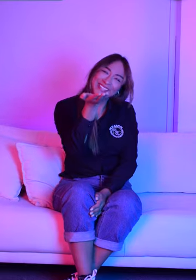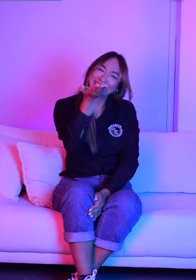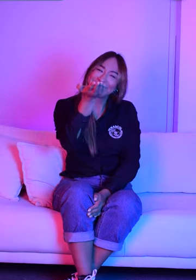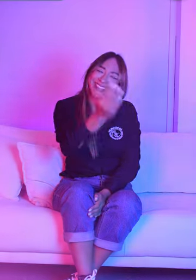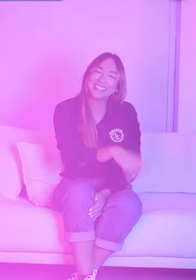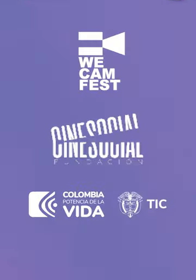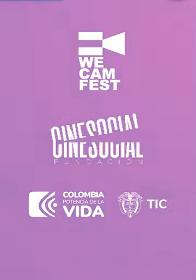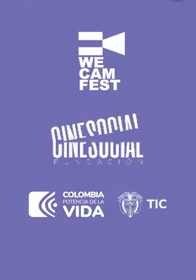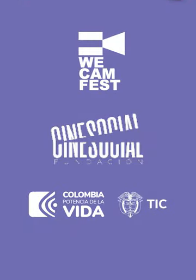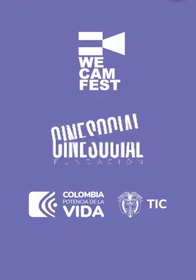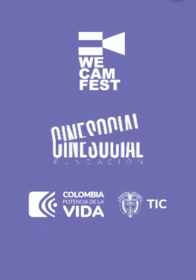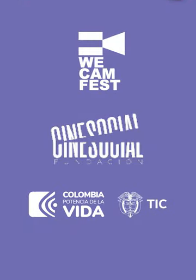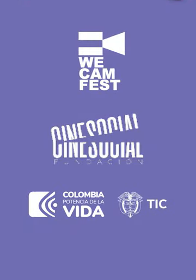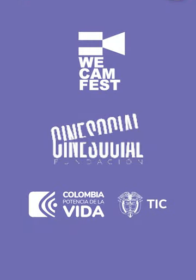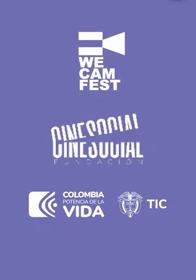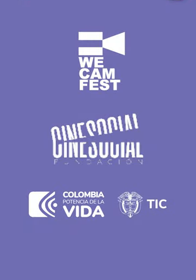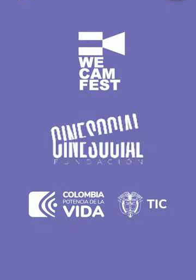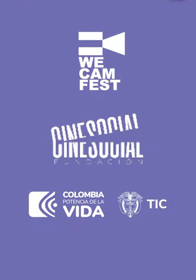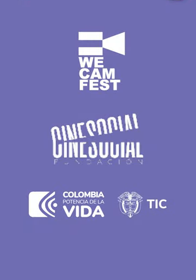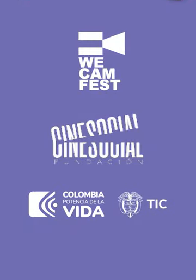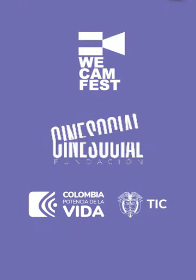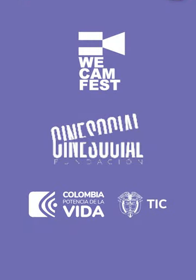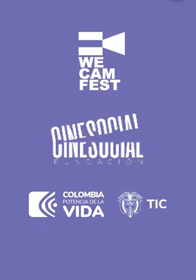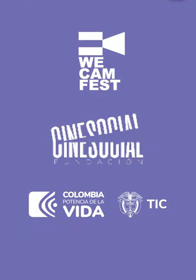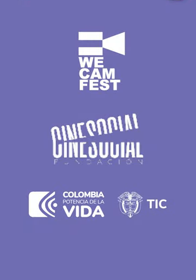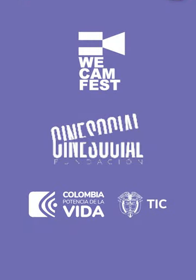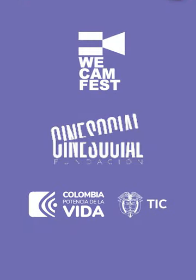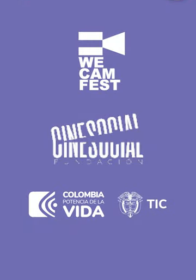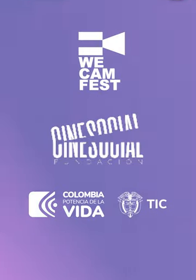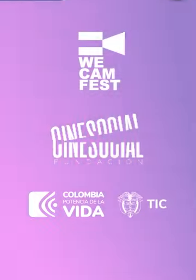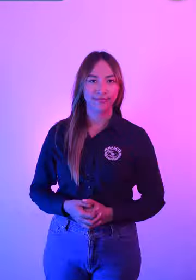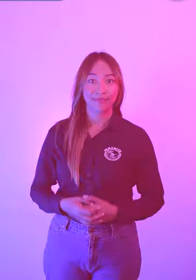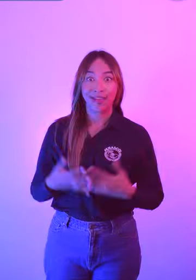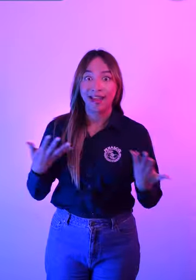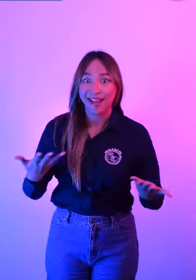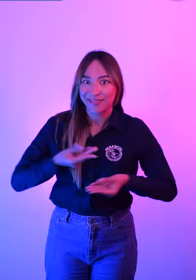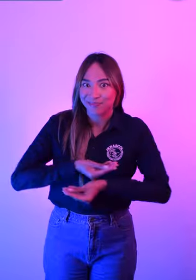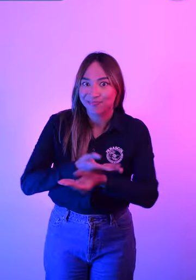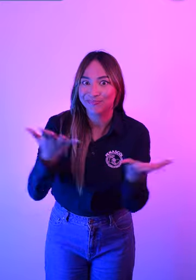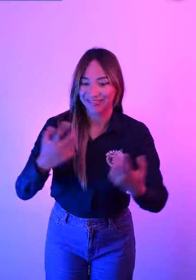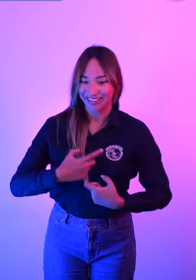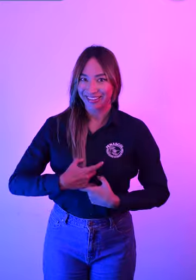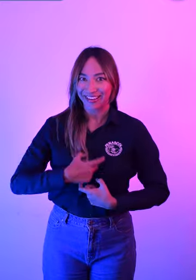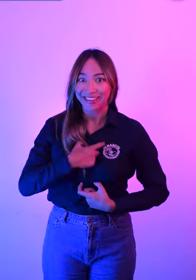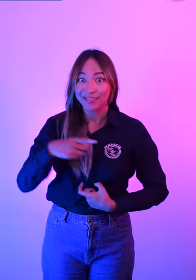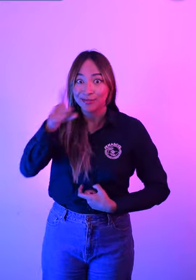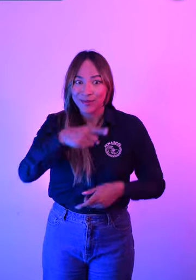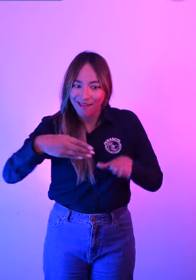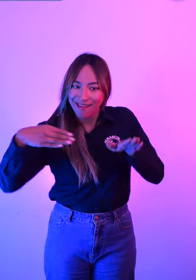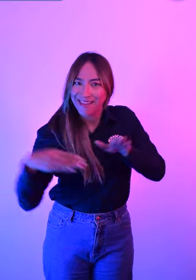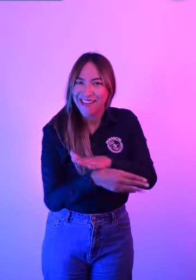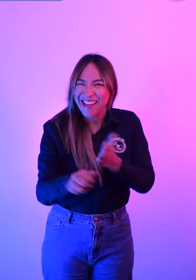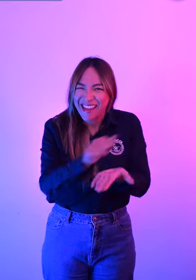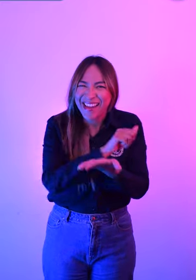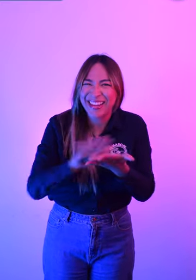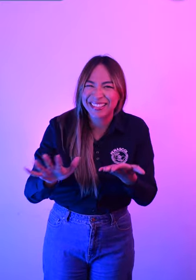Además, gracias al apoyo de Webcam PEST y la Fundación Cine Social. Los requisitos para esta